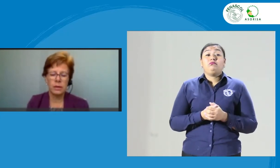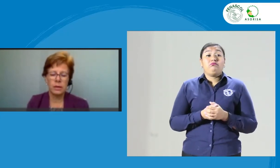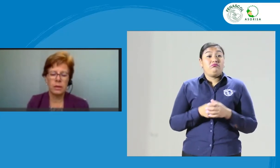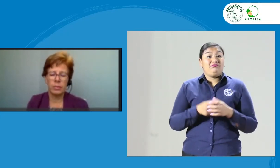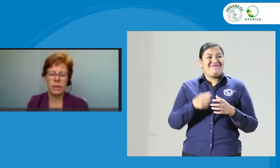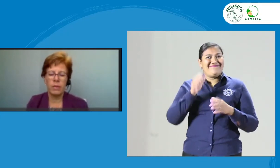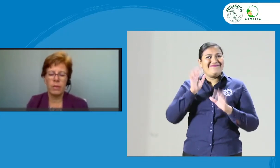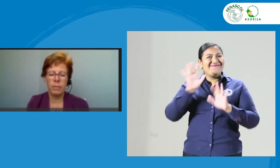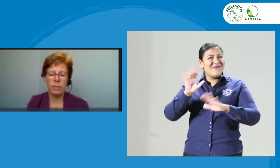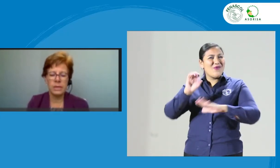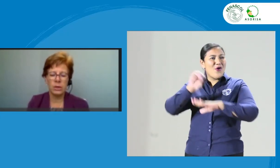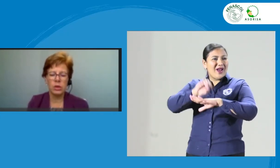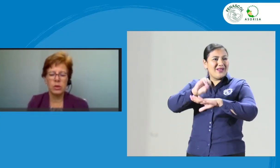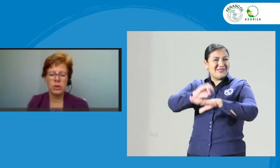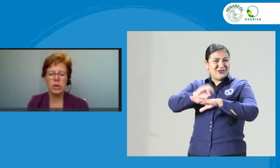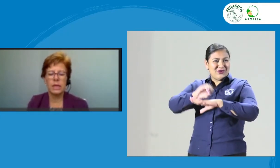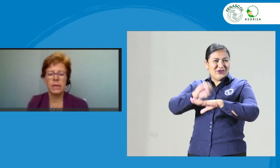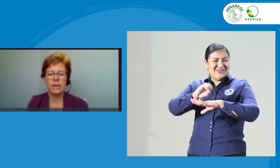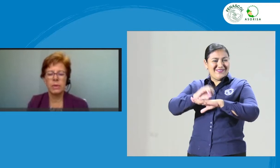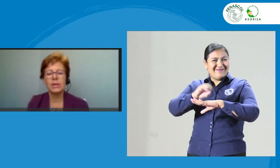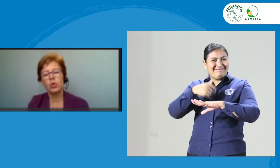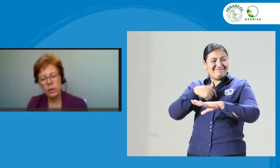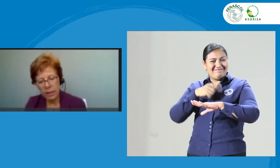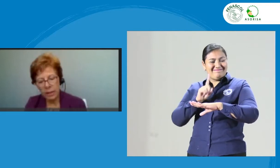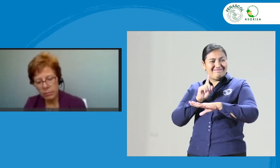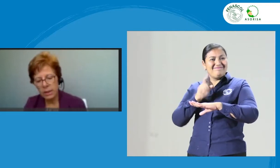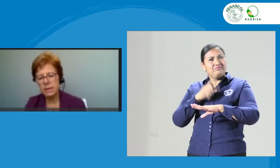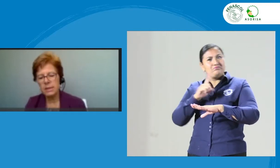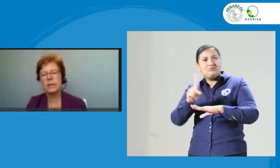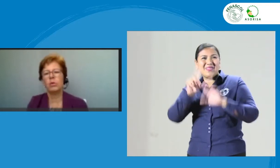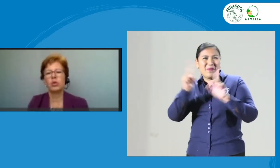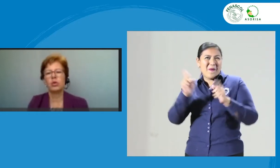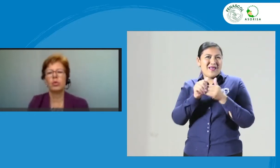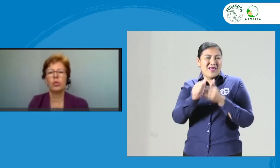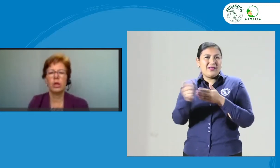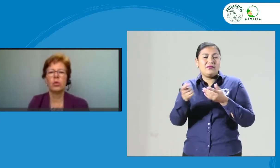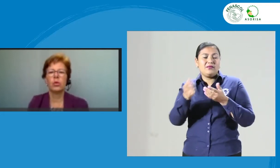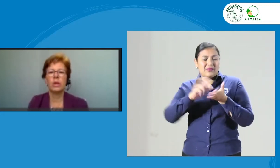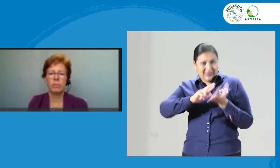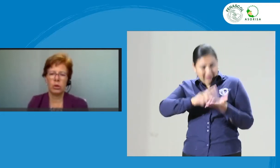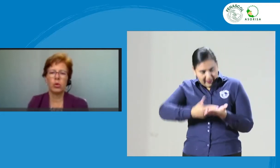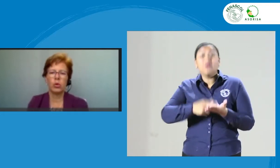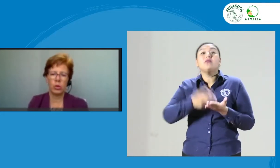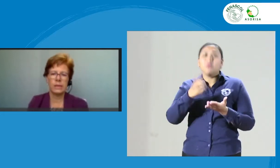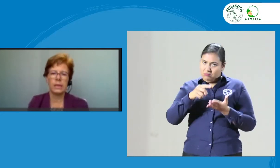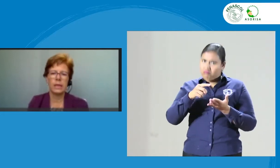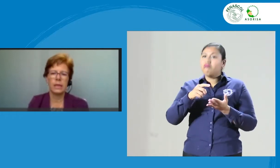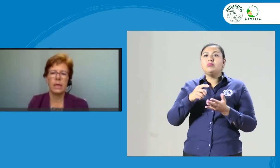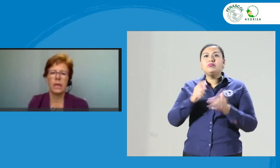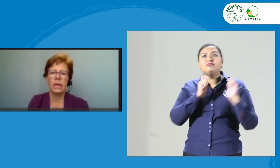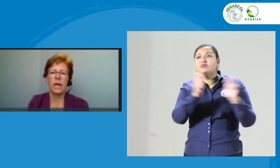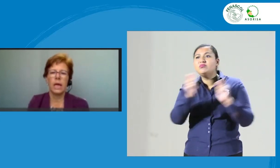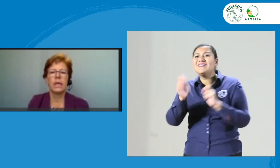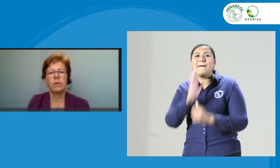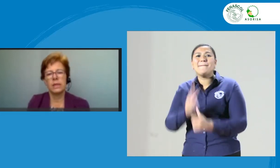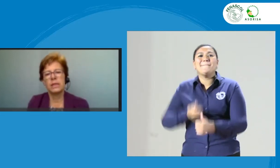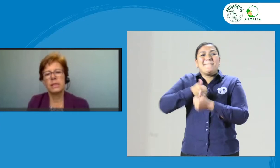trabajaba prestando servicios de guía de interpretación también se estableció el modelo de mentores a nivel